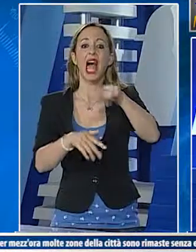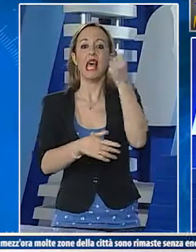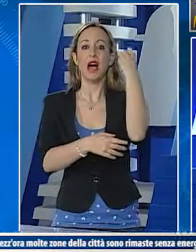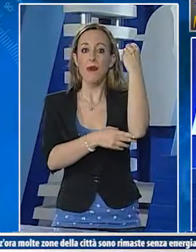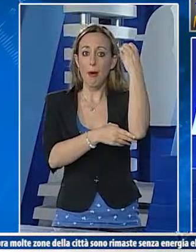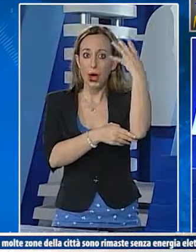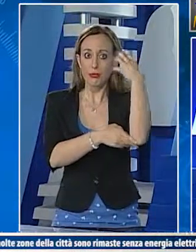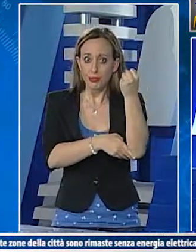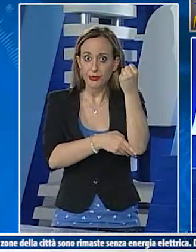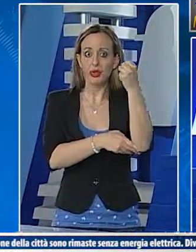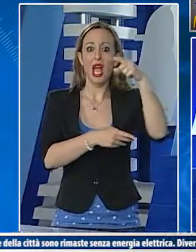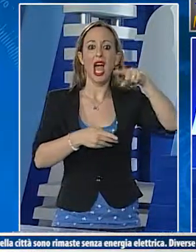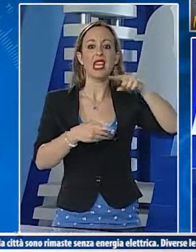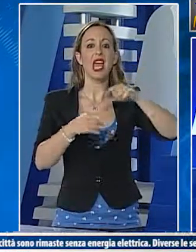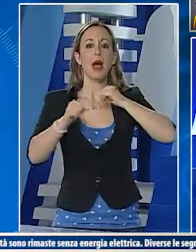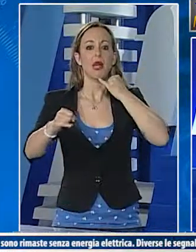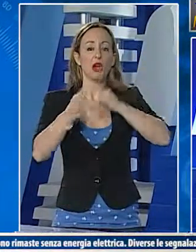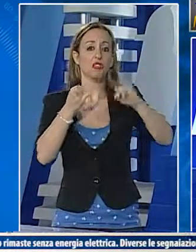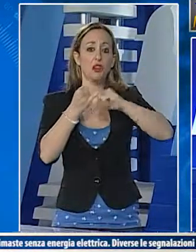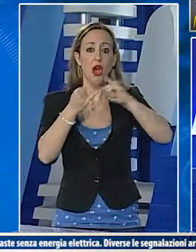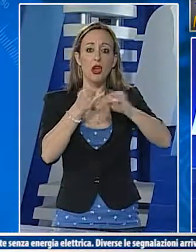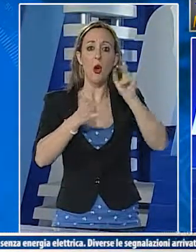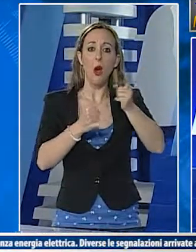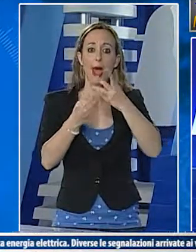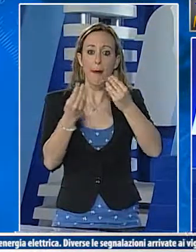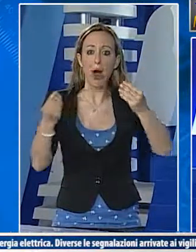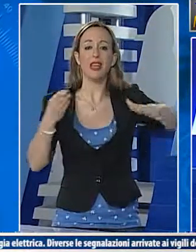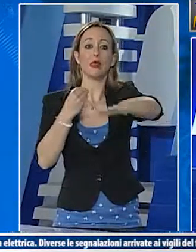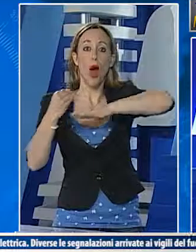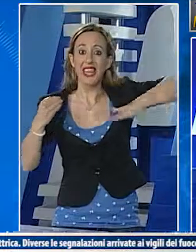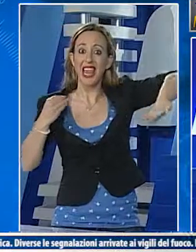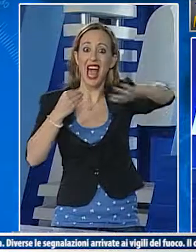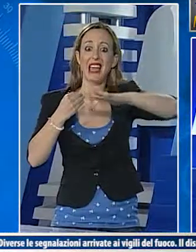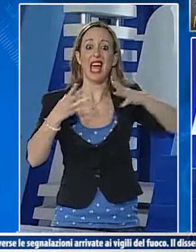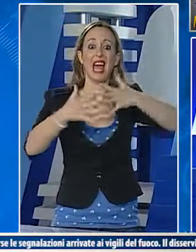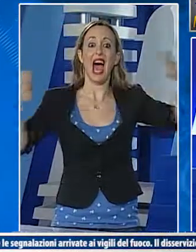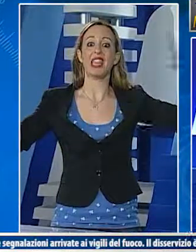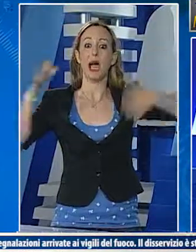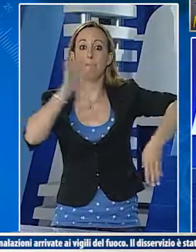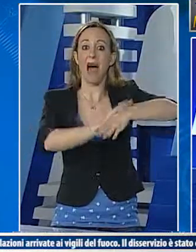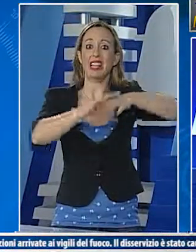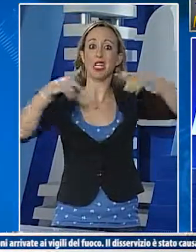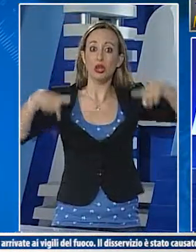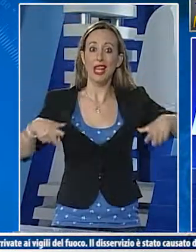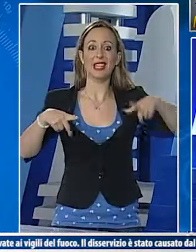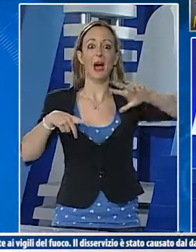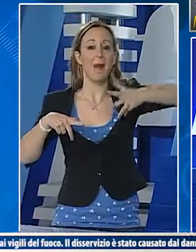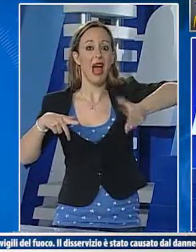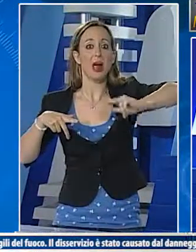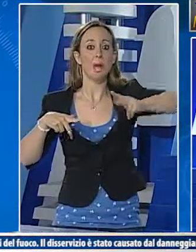gran parte della città di Palermo, rimasta senza energia elettrica. Numerose anche le segnalazioni arrivate al centralino